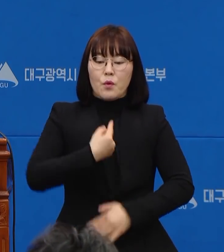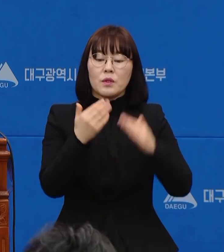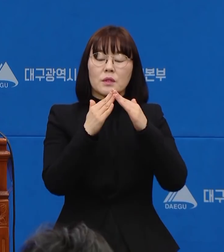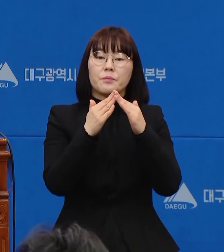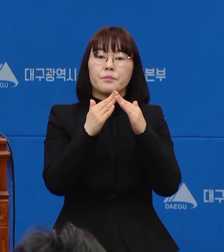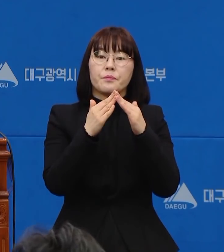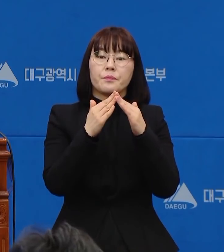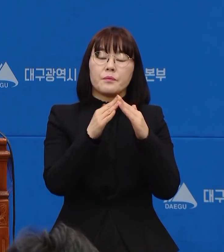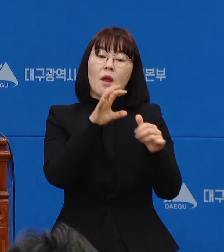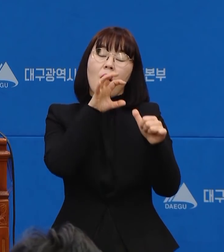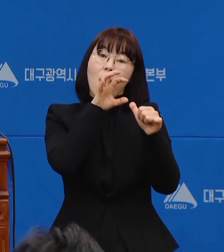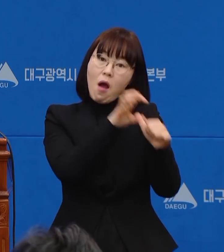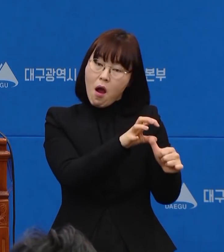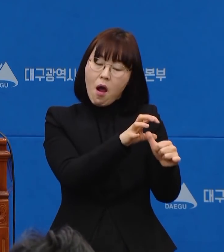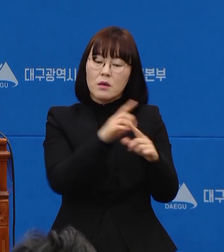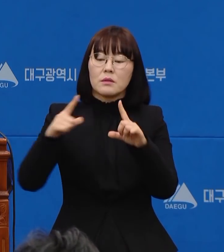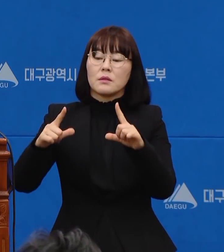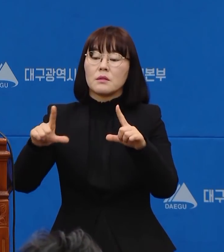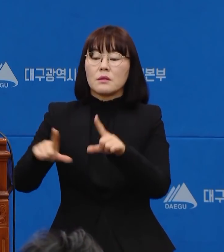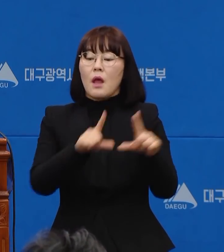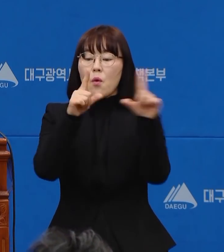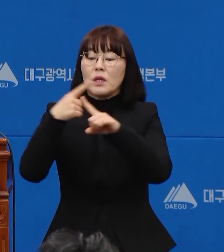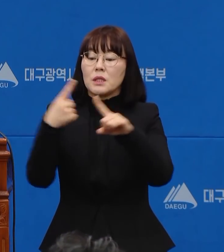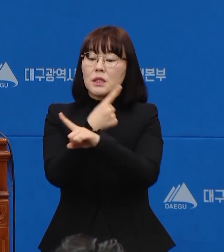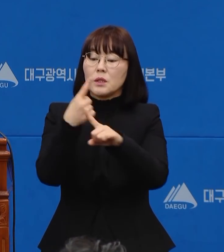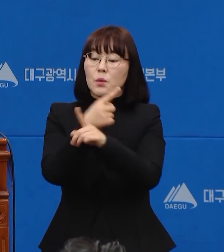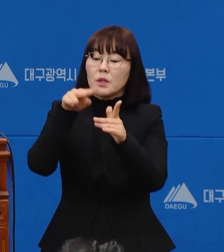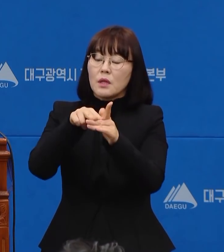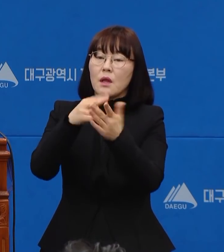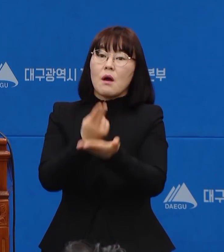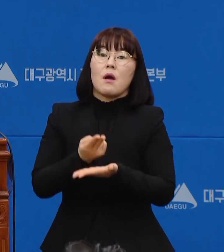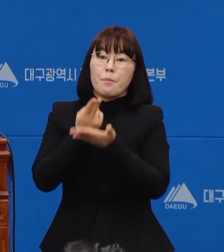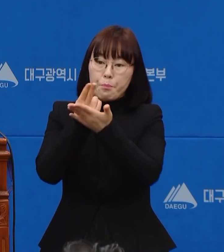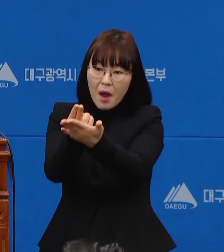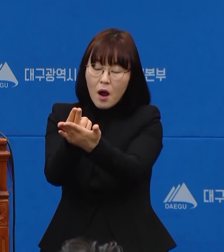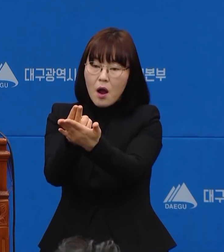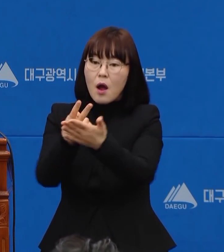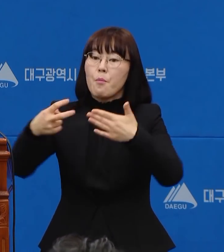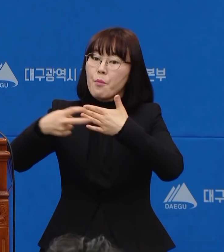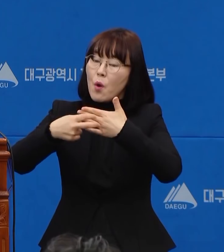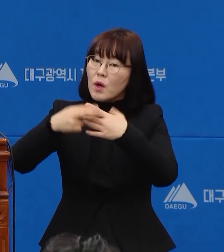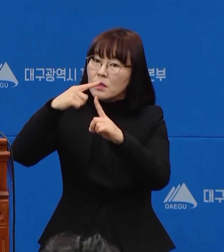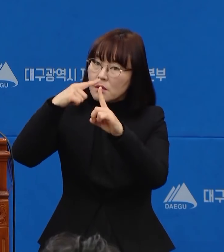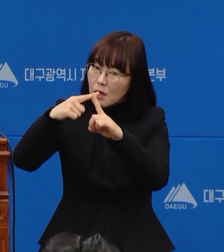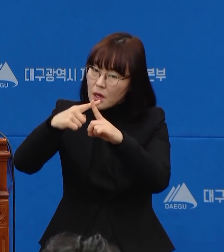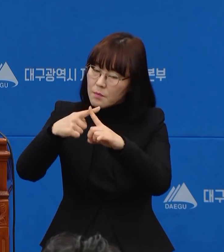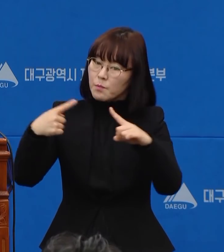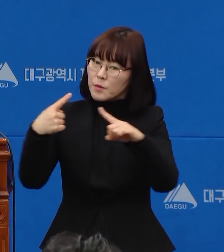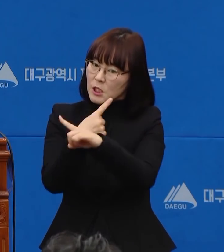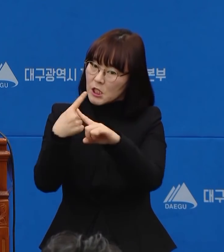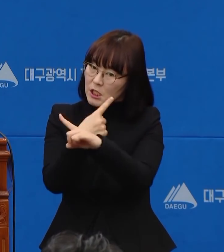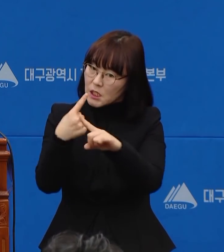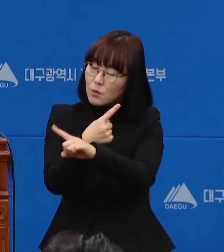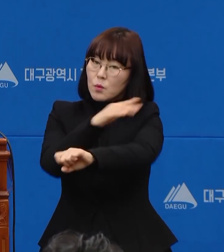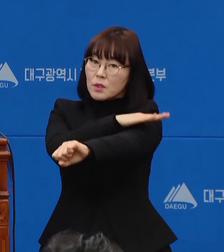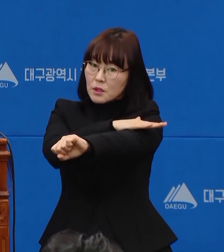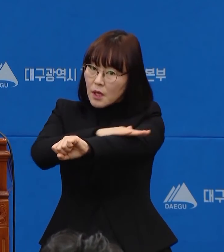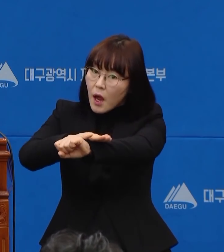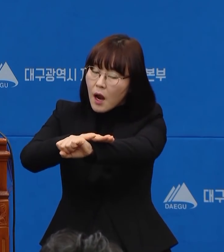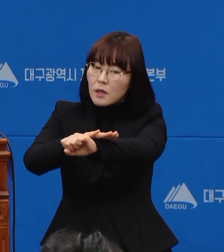머물던 환자들이 생활실호센터에 입수하여 의료진으로부터 제대로 된 치료를 받고 있고